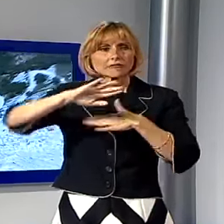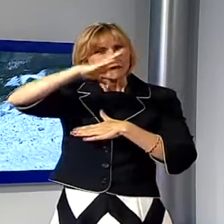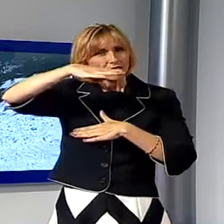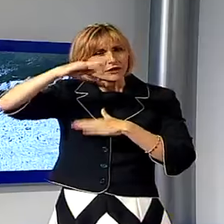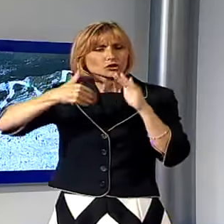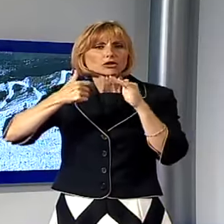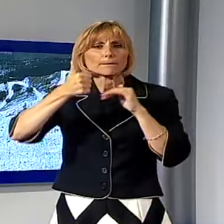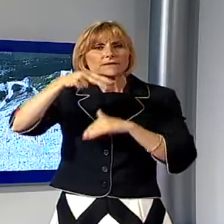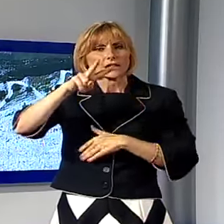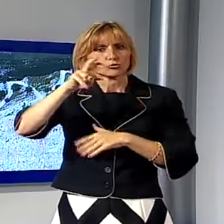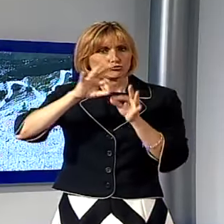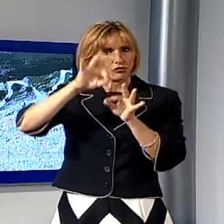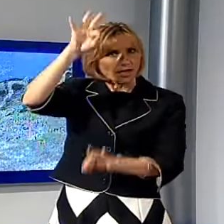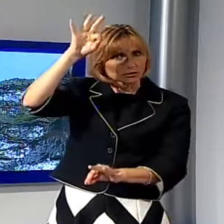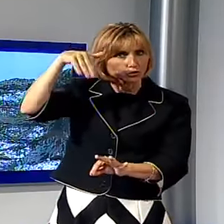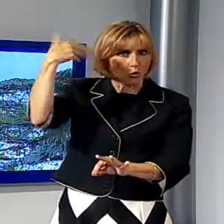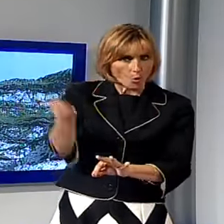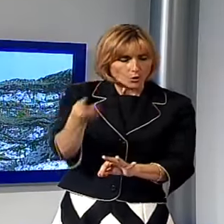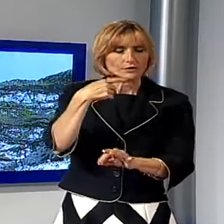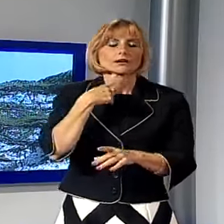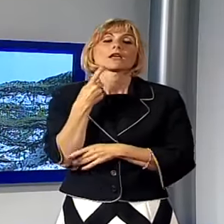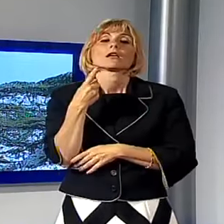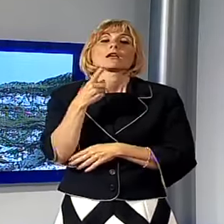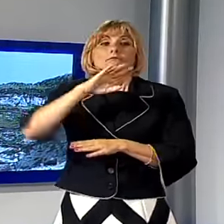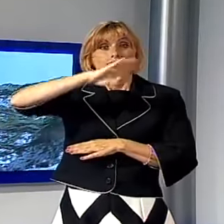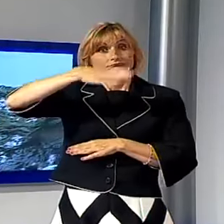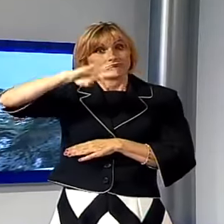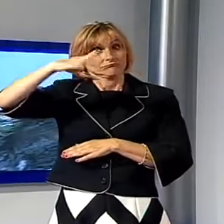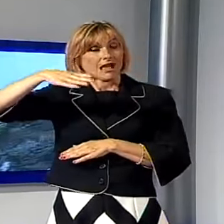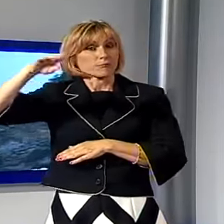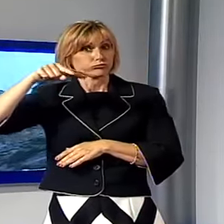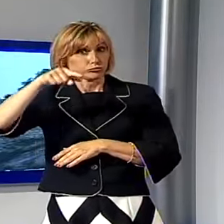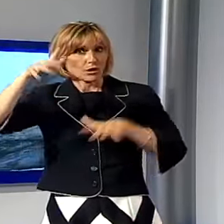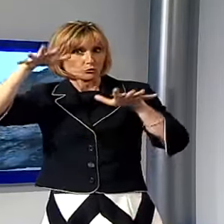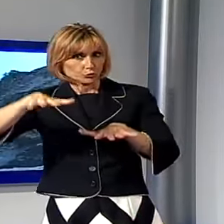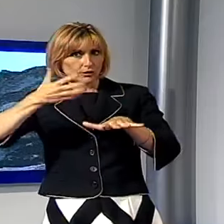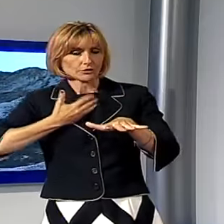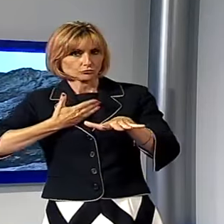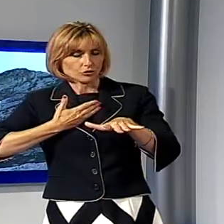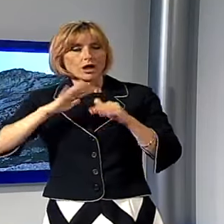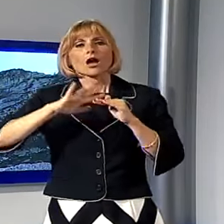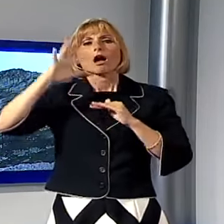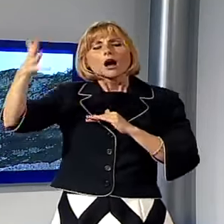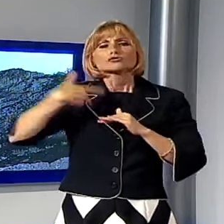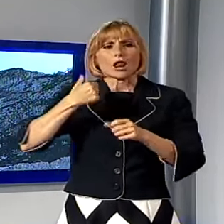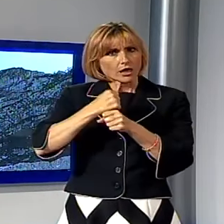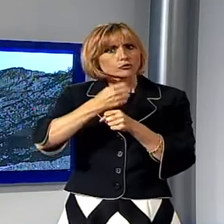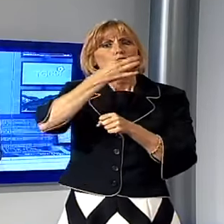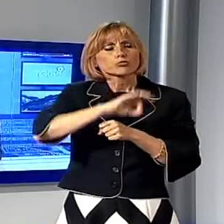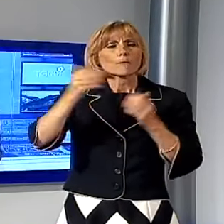1200 metri lo skyline delle Apuane viene tutelato ha detto Rossi e per il resto si lavora ma con nuove regole